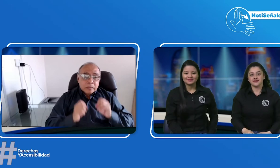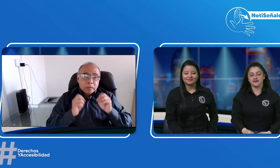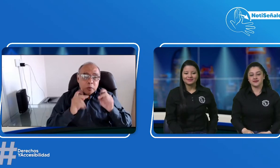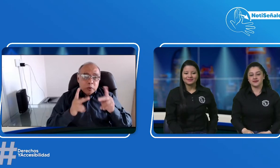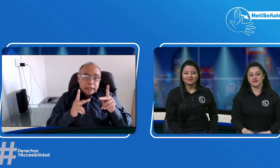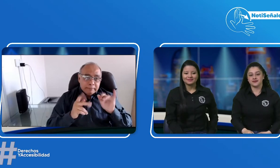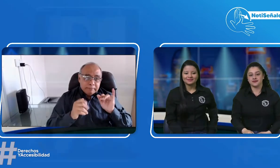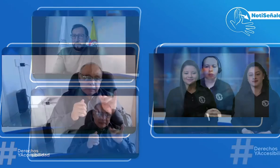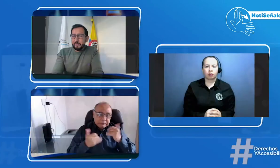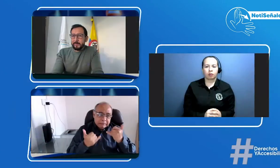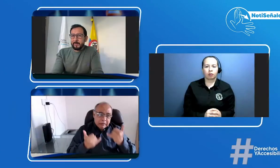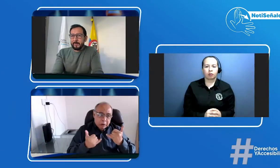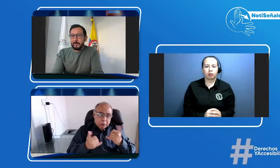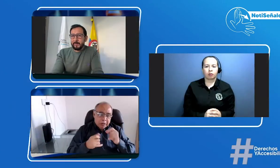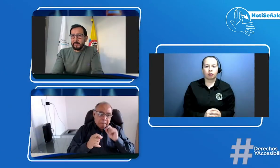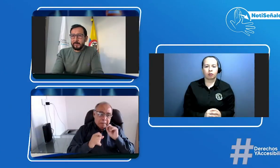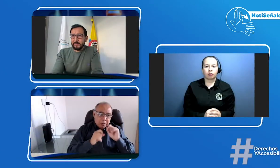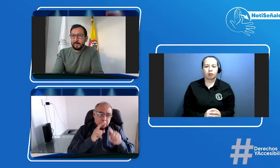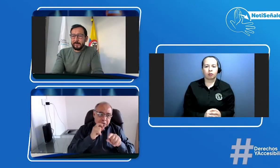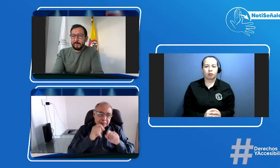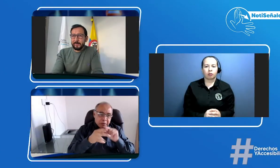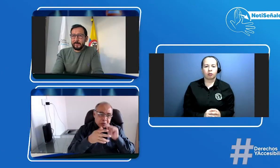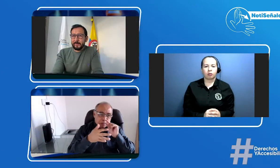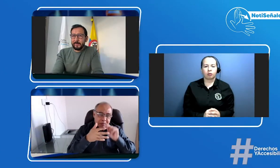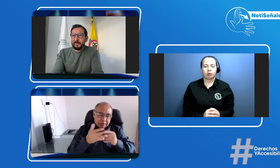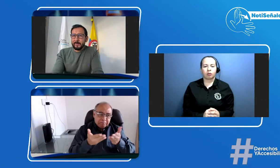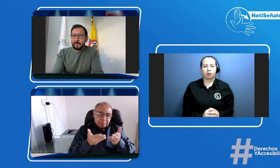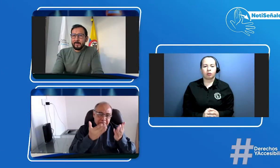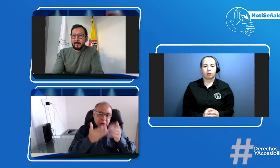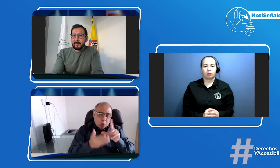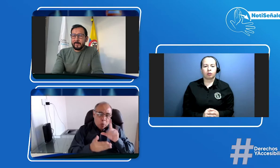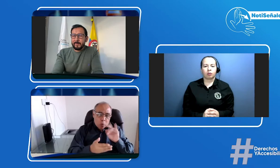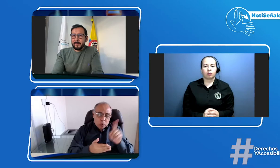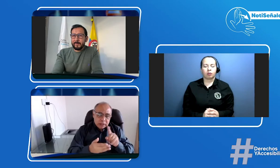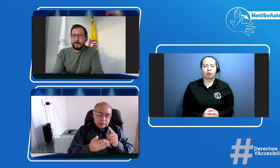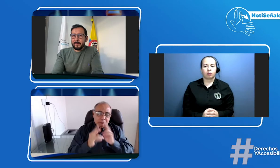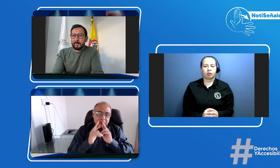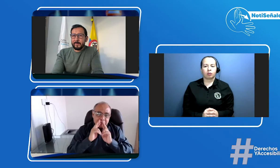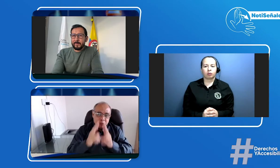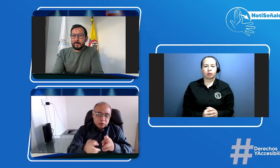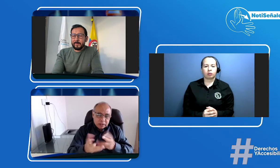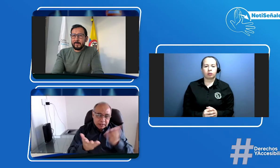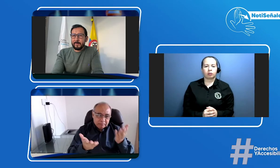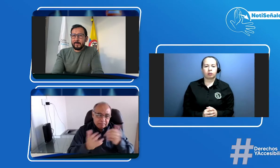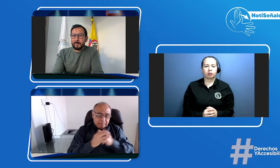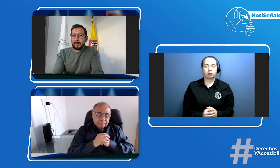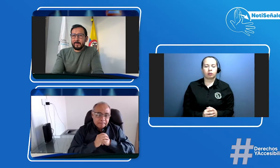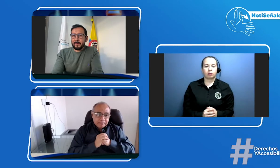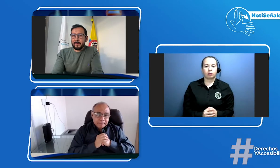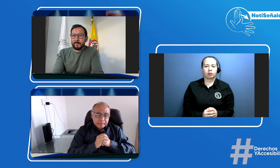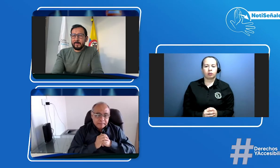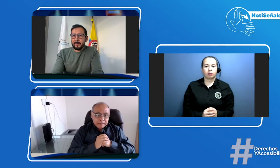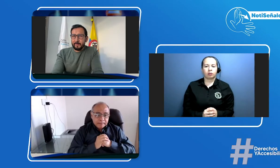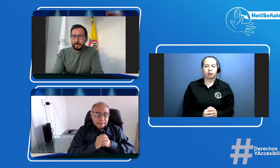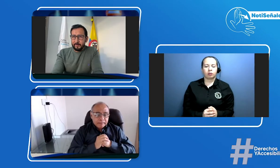bien entonces la vienen varias preguntas ¿no? José Luis cuéntanos